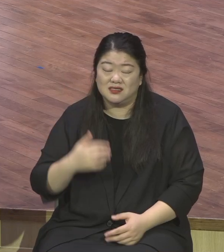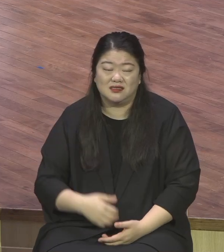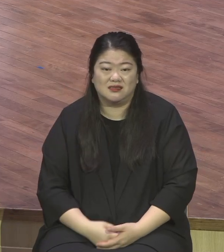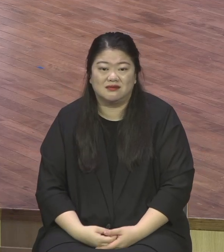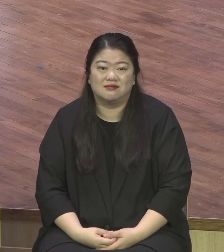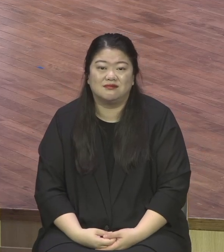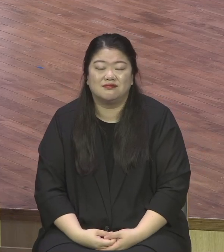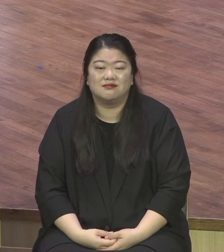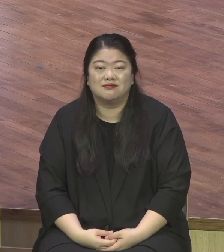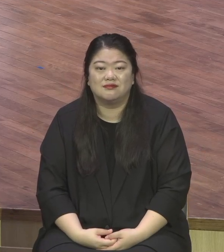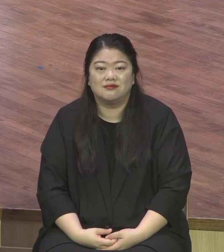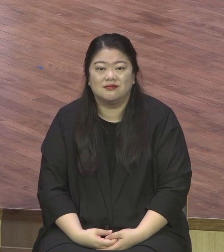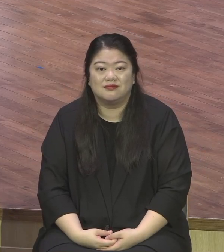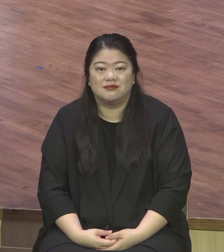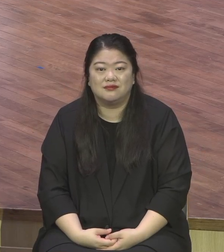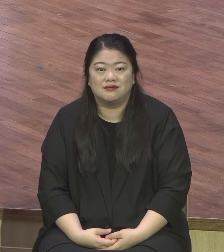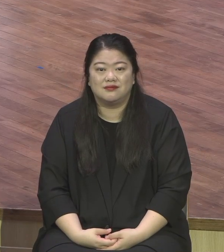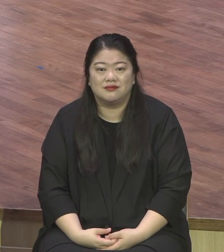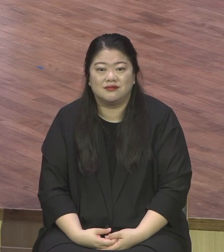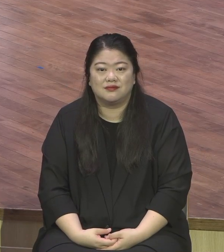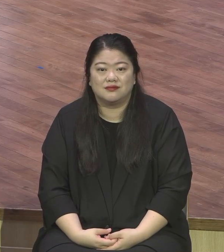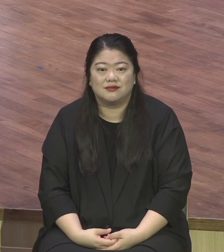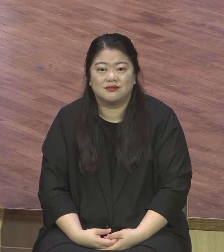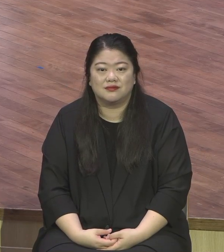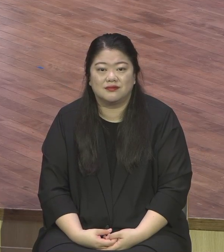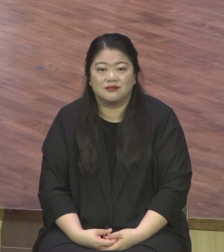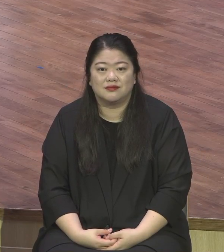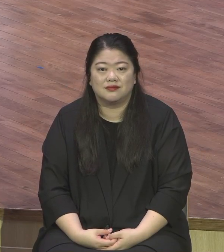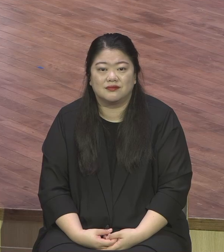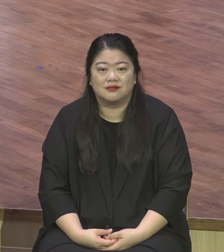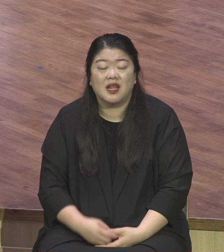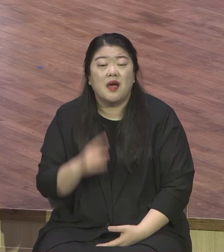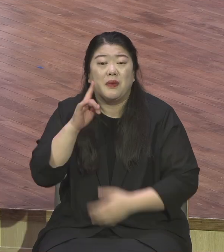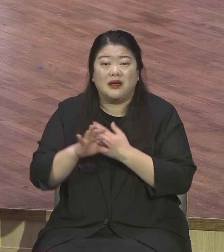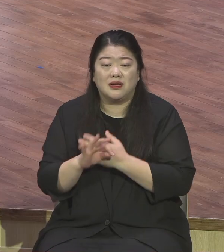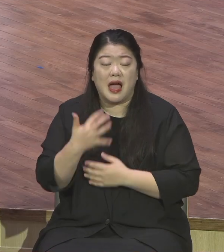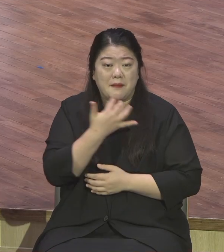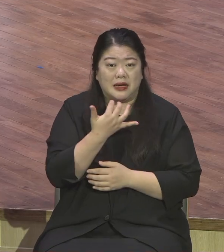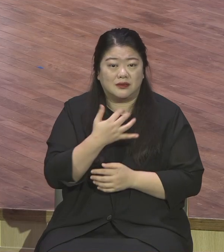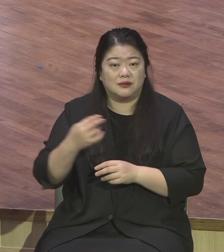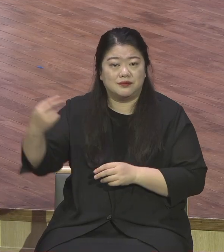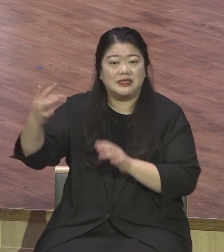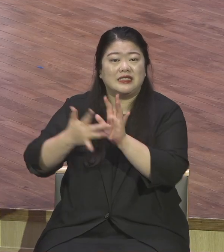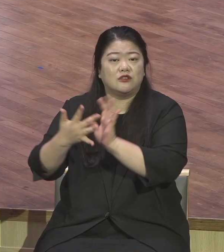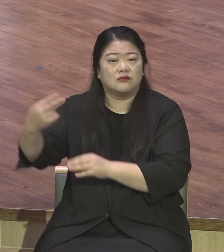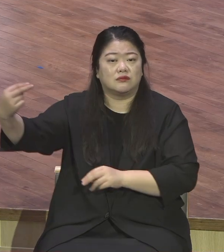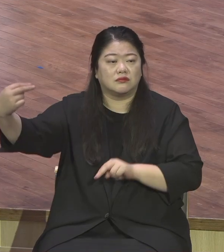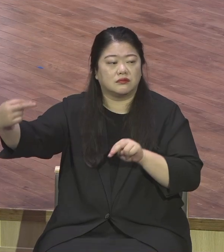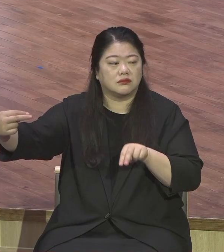예수님하고 눈이 마주쳤을 때 베드로의 이 심정이 어떻게 했느냐